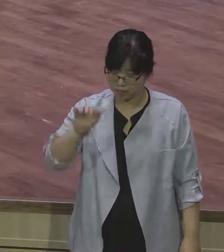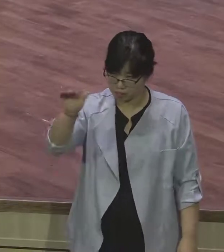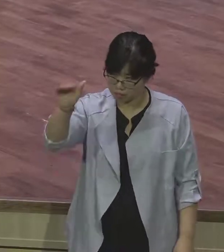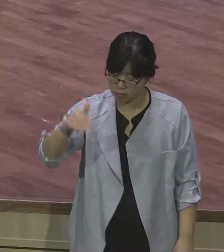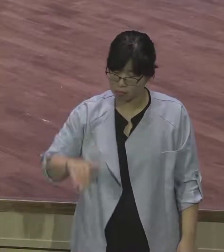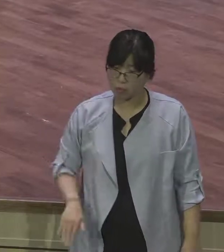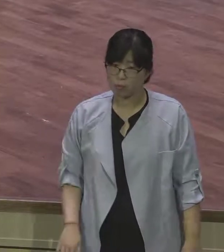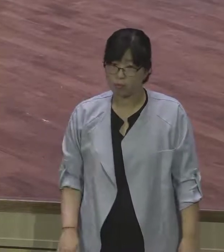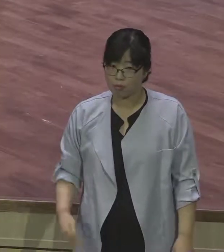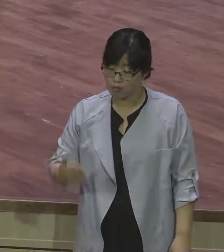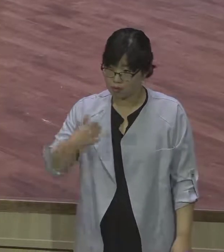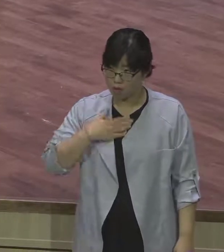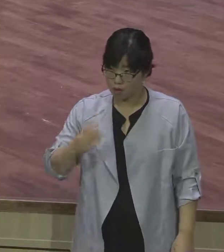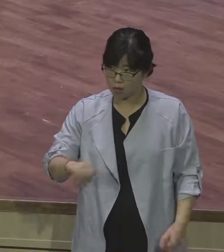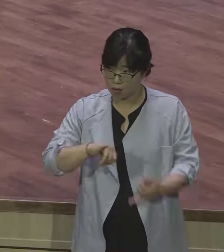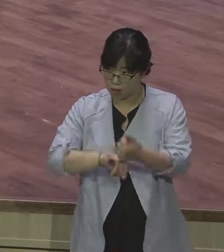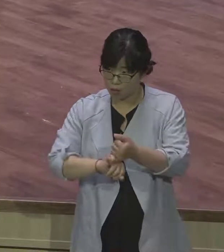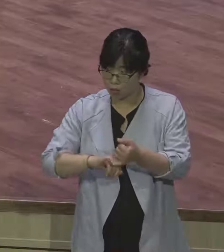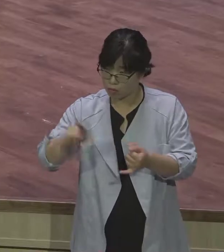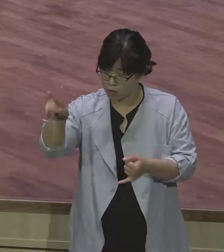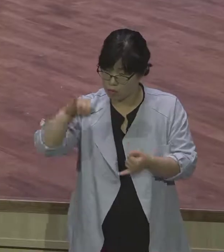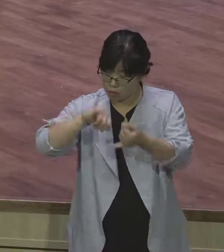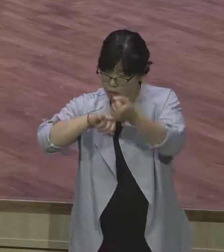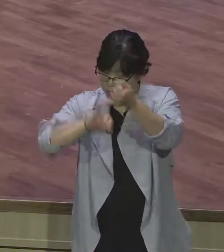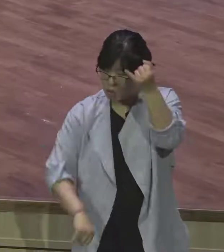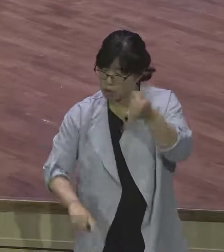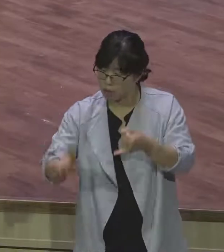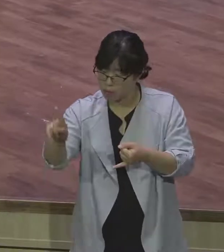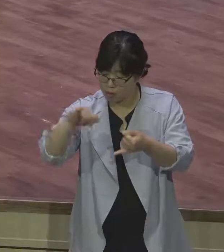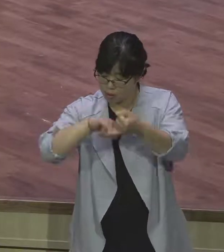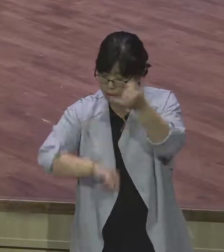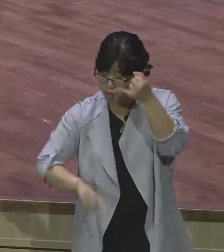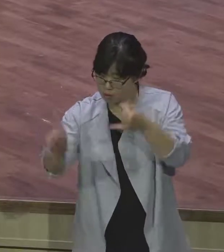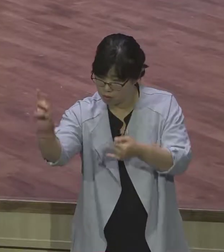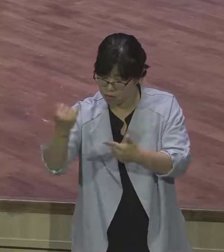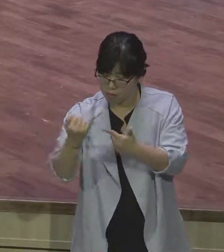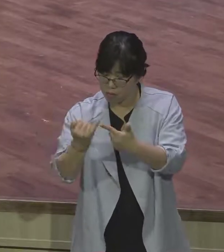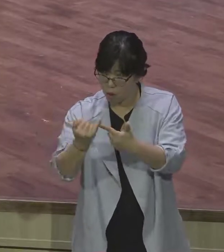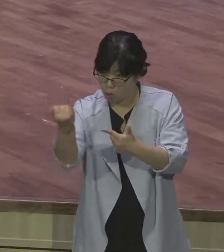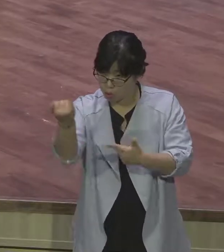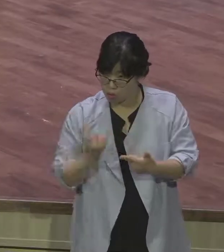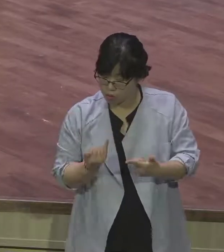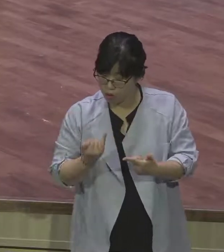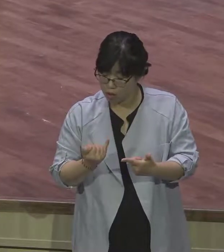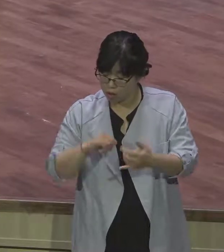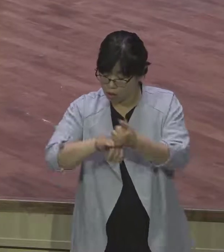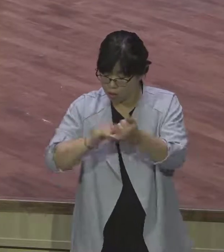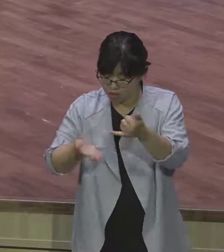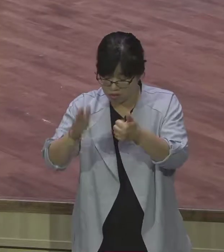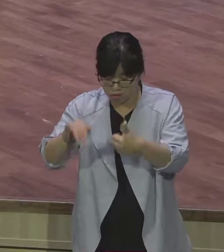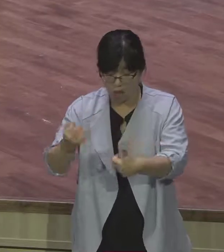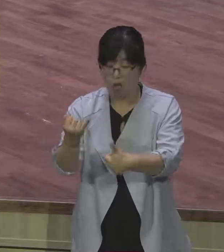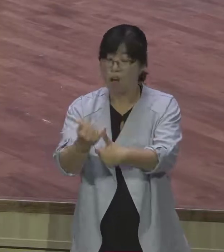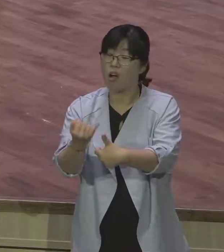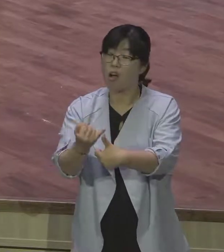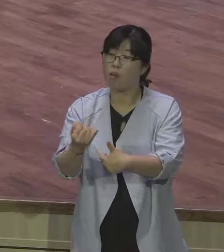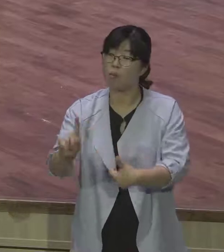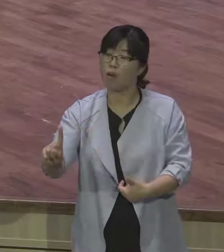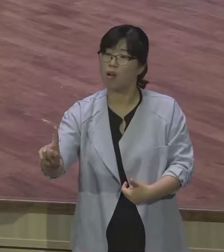그러니까 라반은요. 또 한 번 박한술을 섭니다. 야 지금 잔치 벌였으니까 잔치 일주일 동안 그대로 잔치